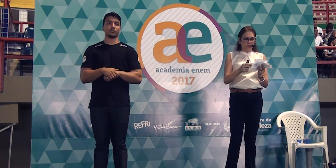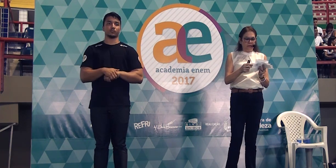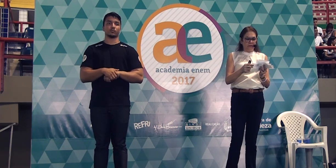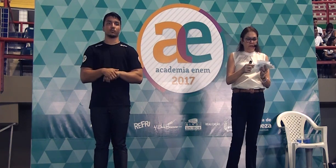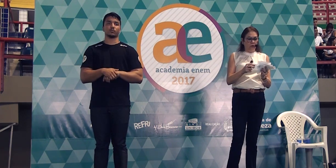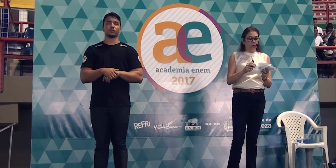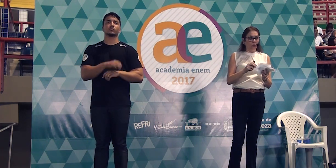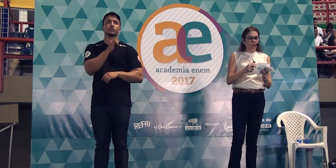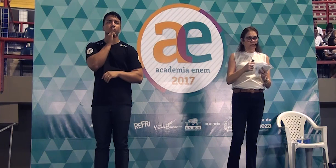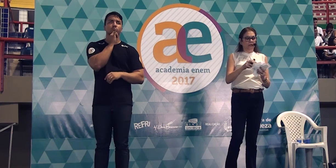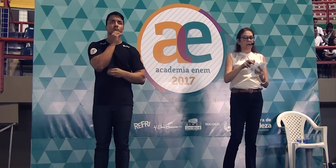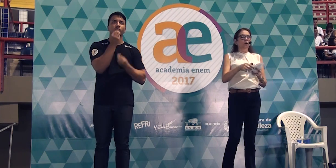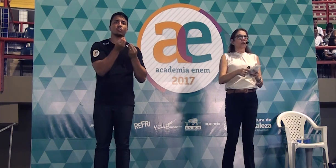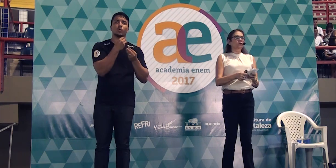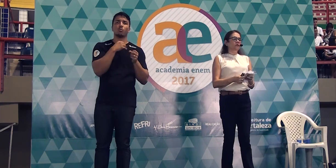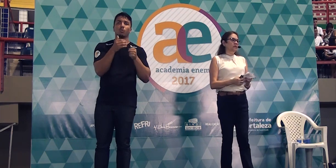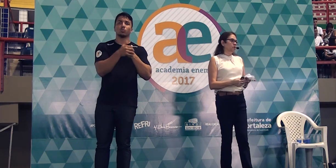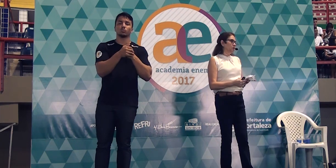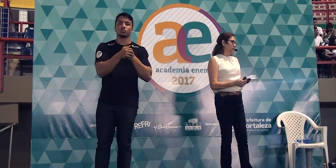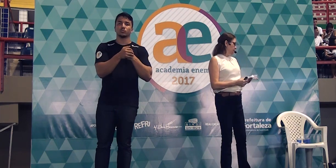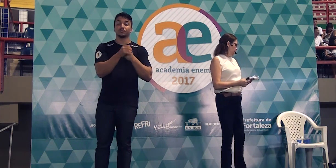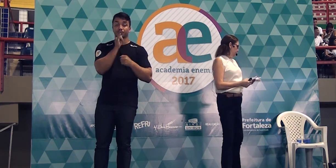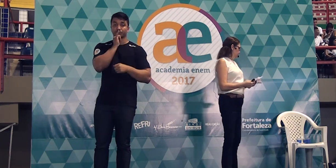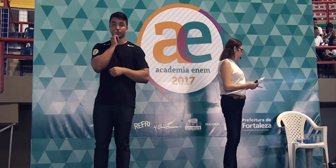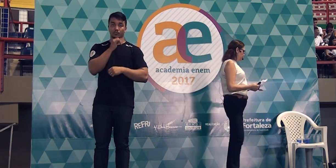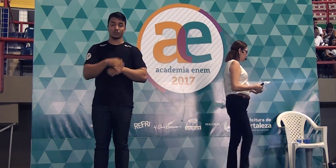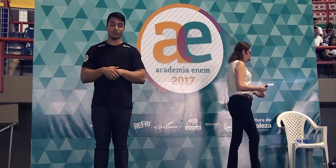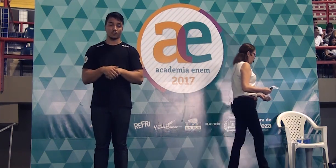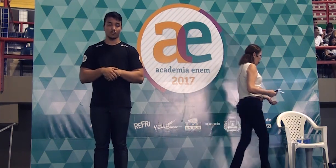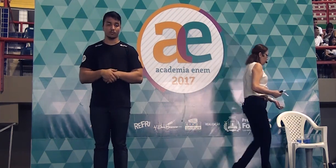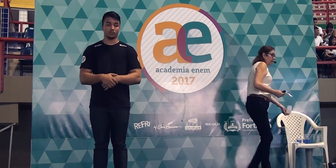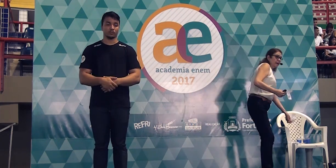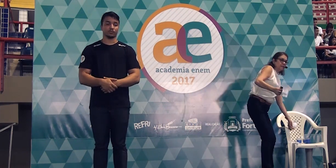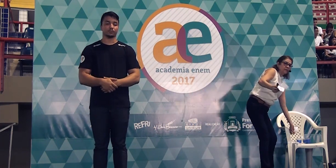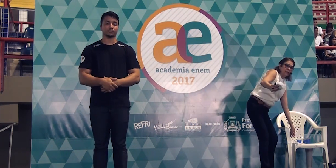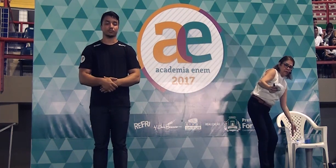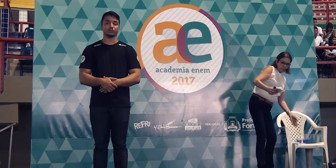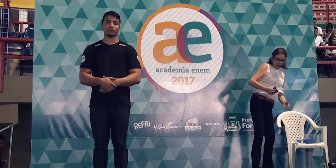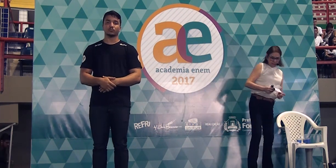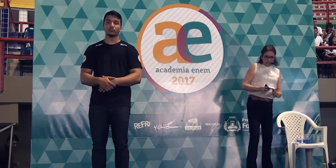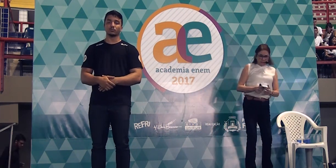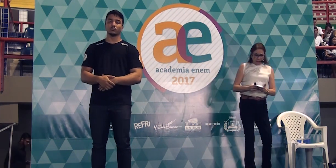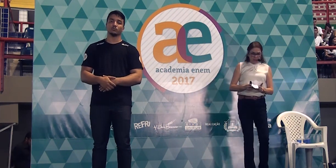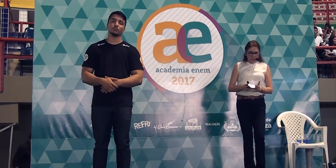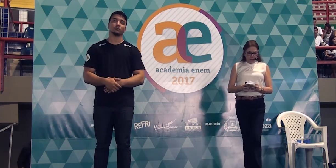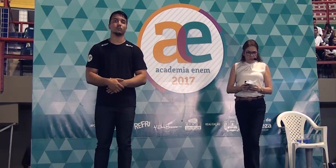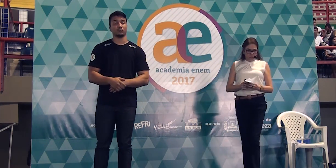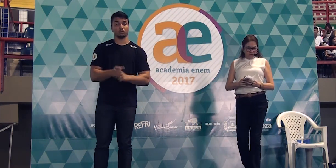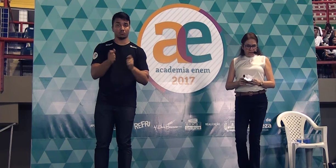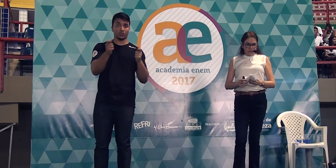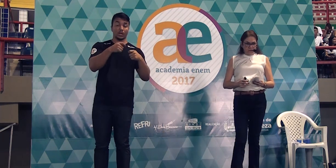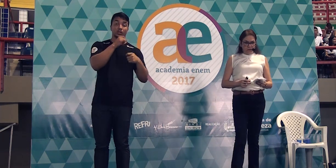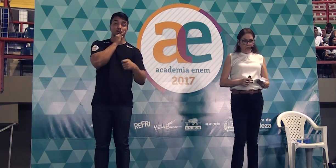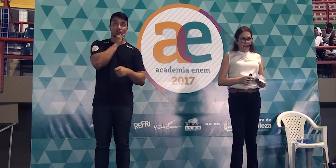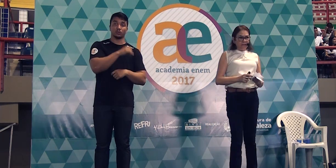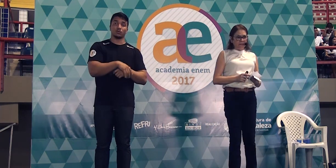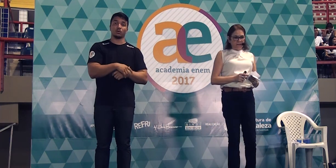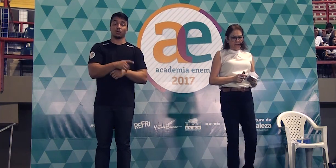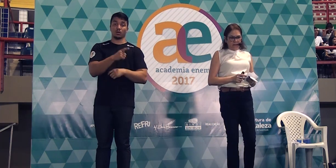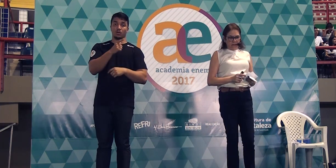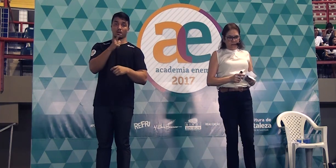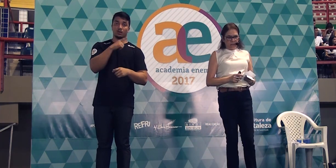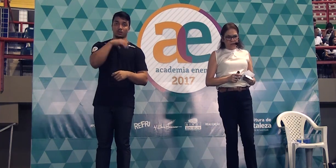exemplo de tese oculta quando você diz assim, essa aqui ela caberia bem. Quando você diz,